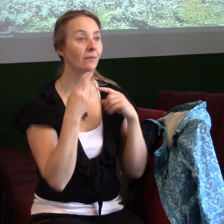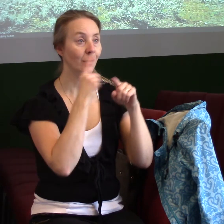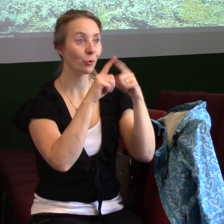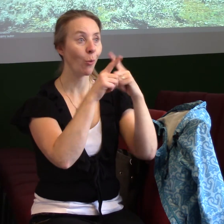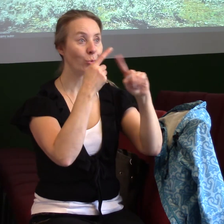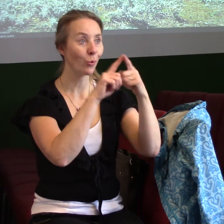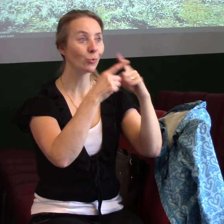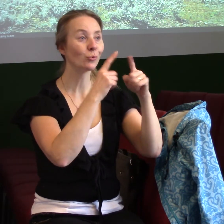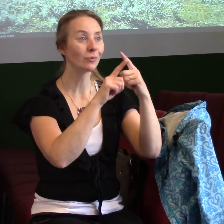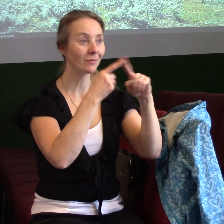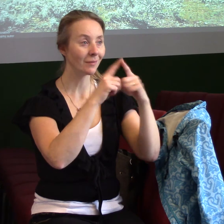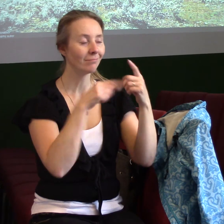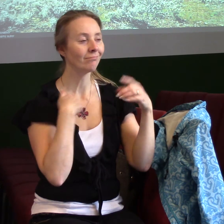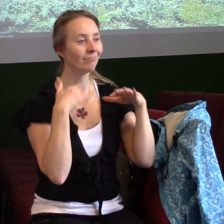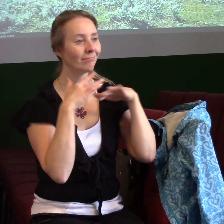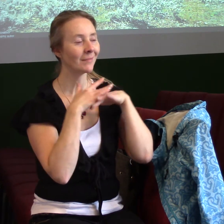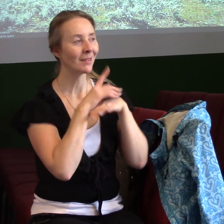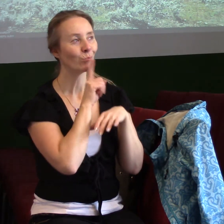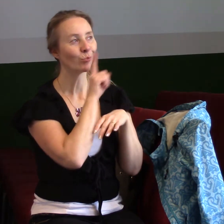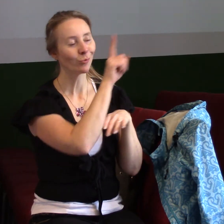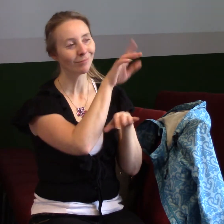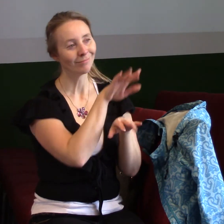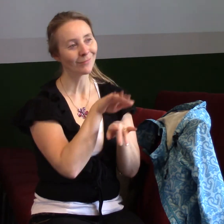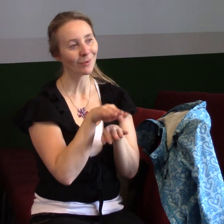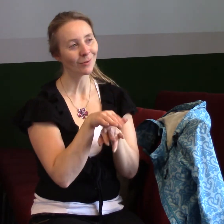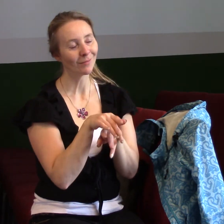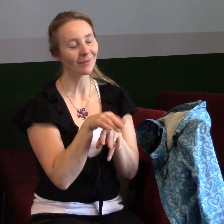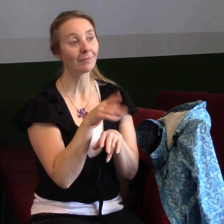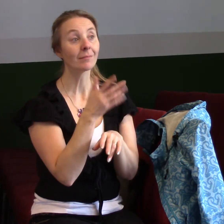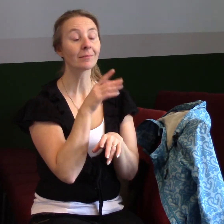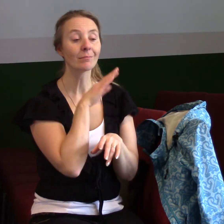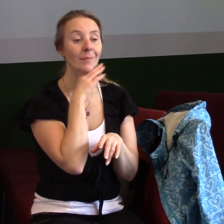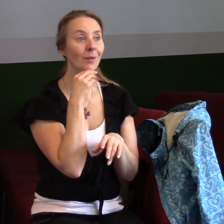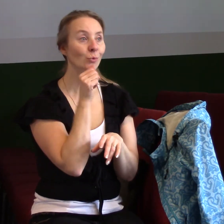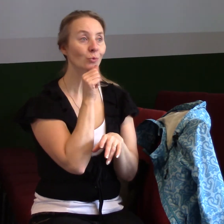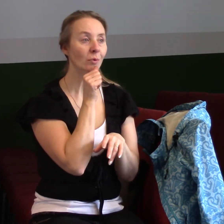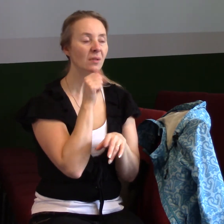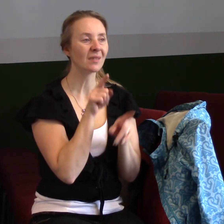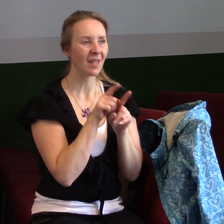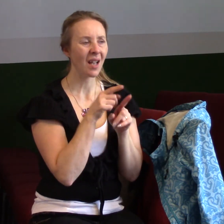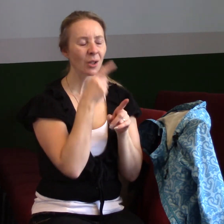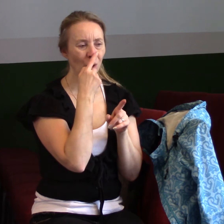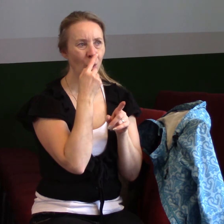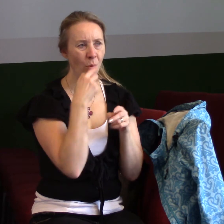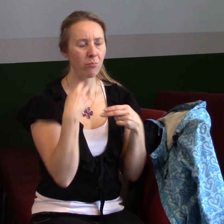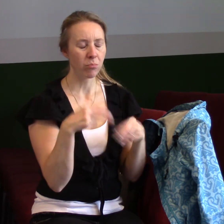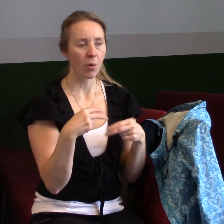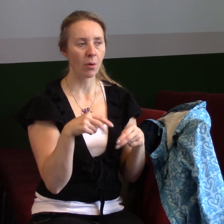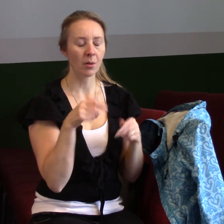na základě různé zkušenosti, které jsem už s Martinkou měl, tak byly různé obavy. Za které jsem se modlil a Pán Bůh to nějak tak